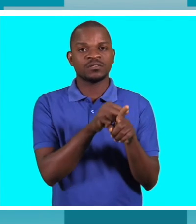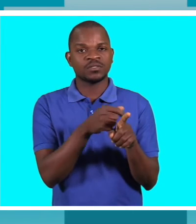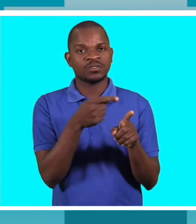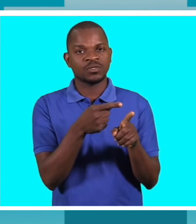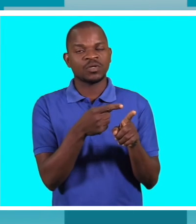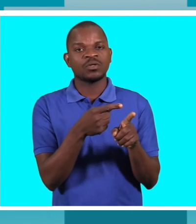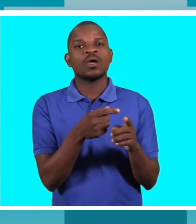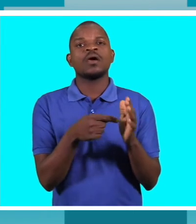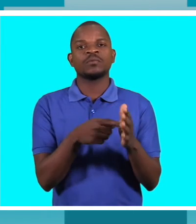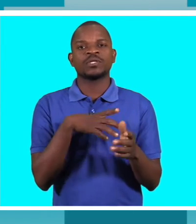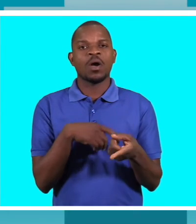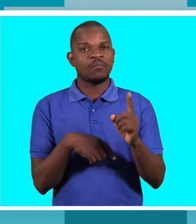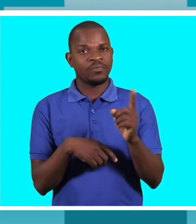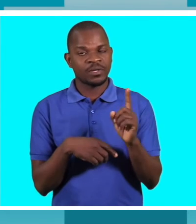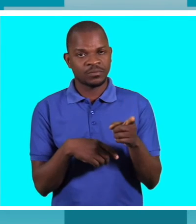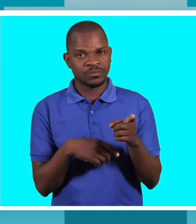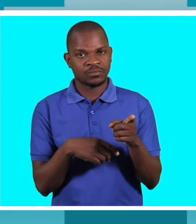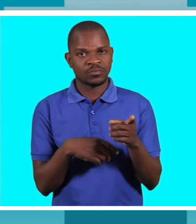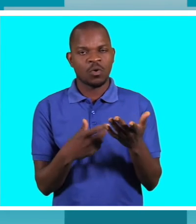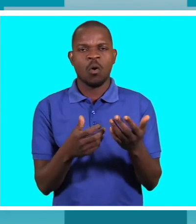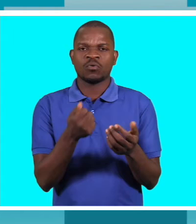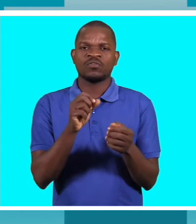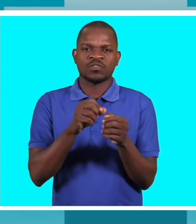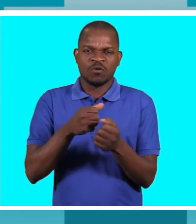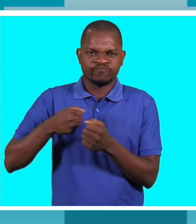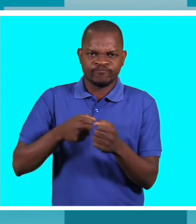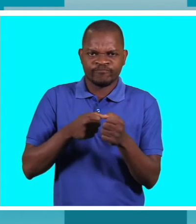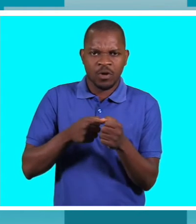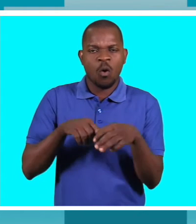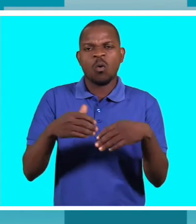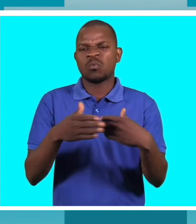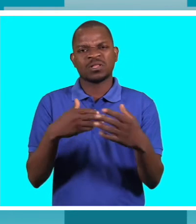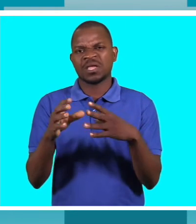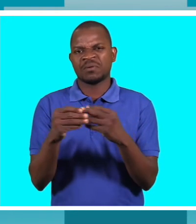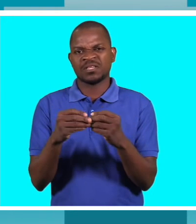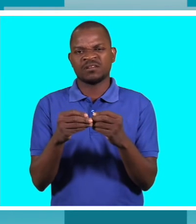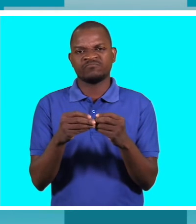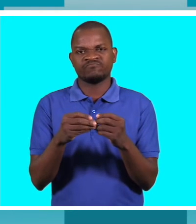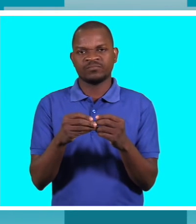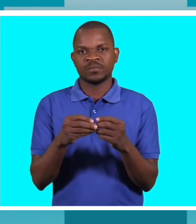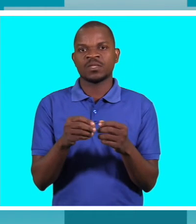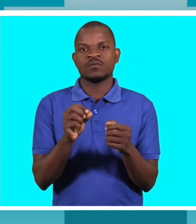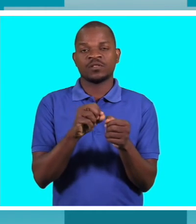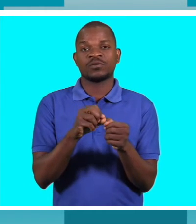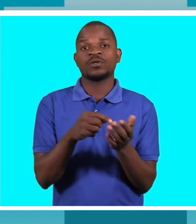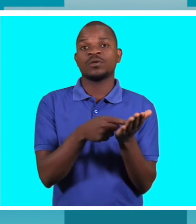um pênis que pode ser feito até em madeira ou uma borracha qualquer, mostrando que